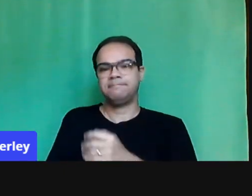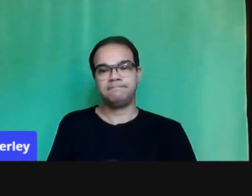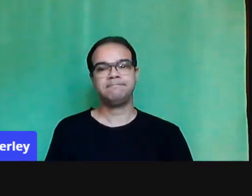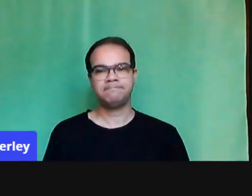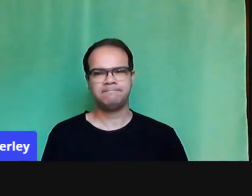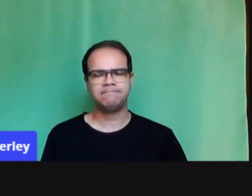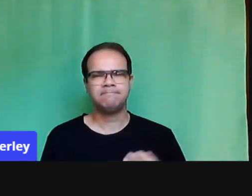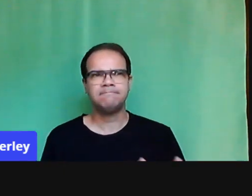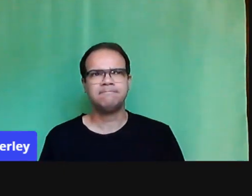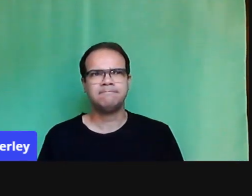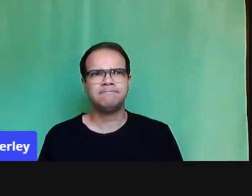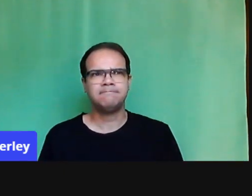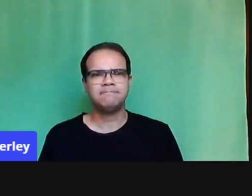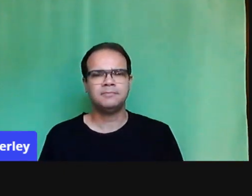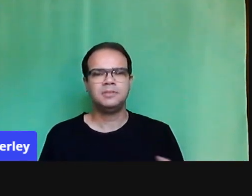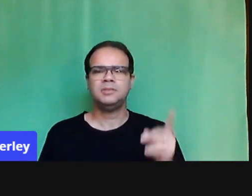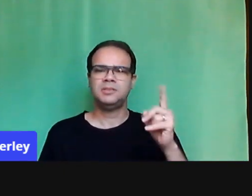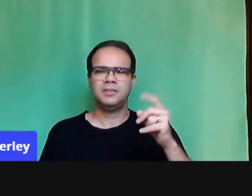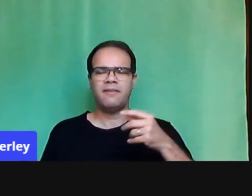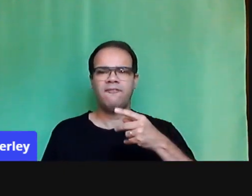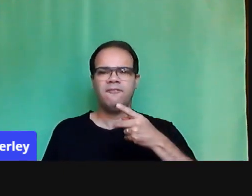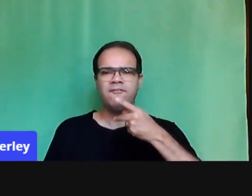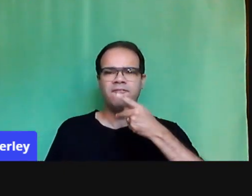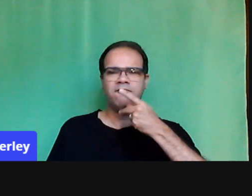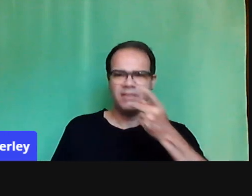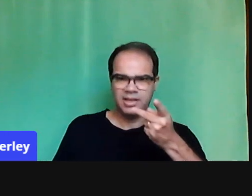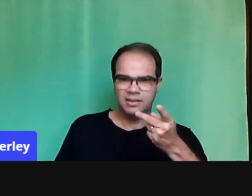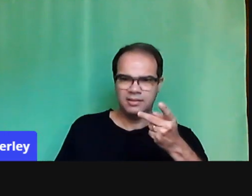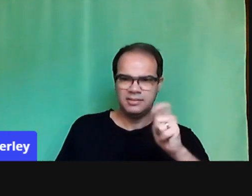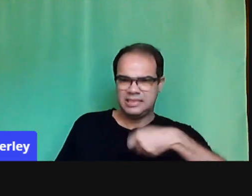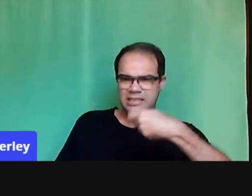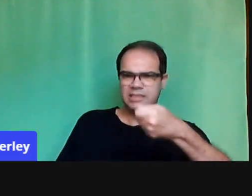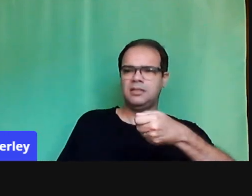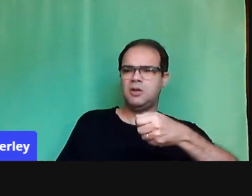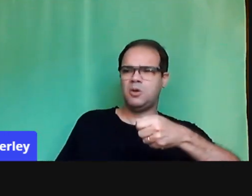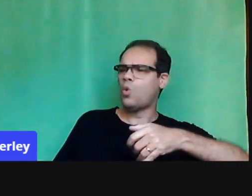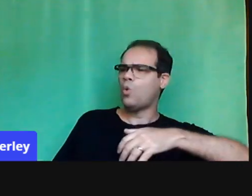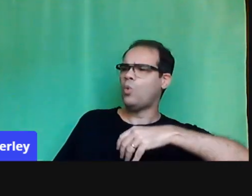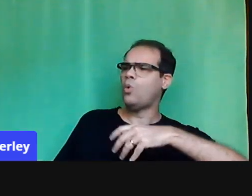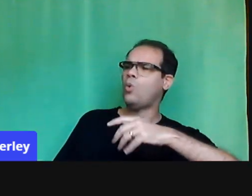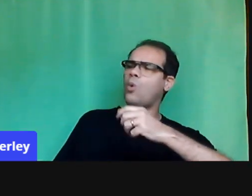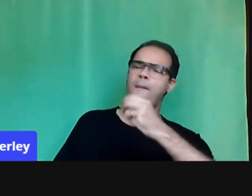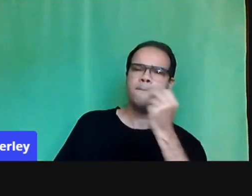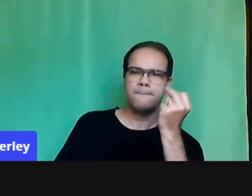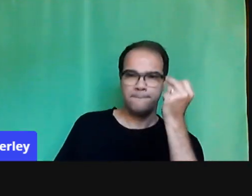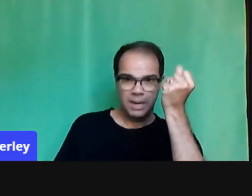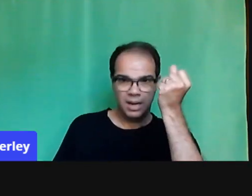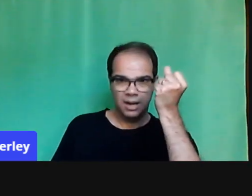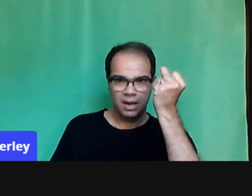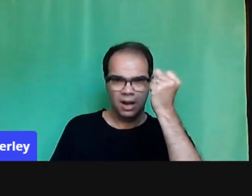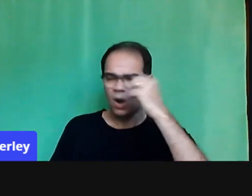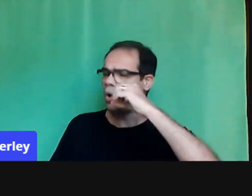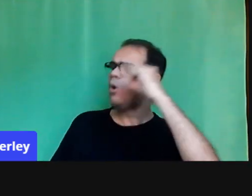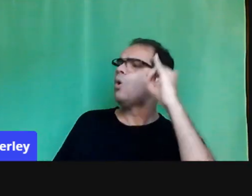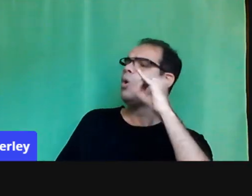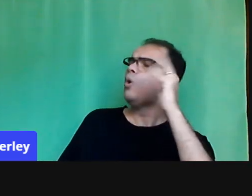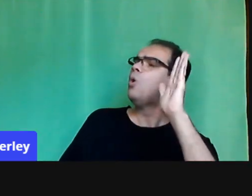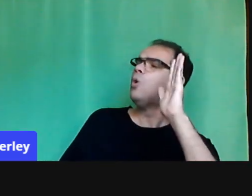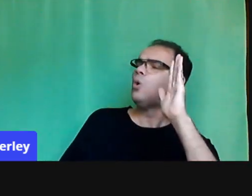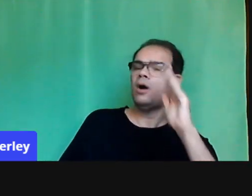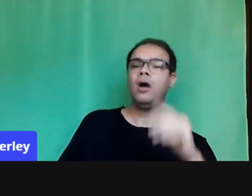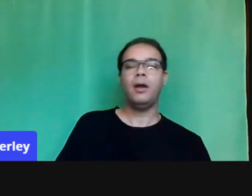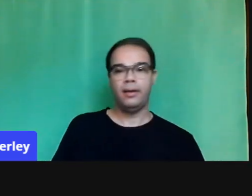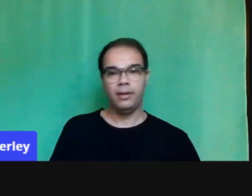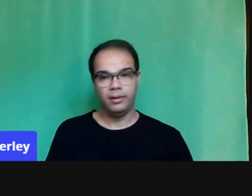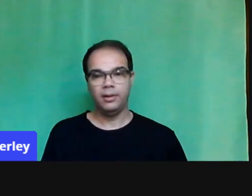generalizar, a palavra é constituidora desse pensamento. Há também que se considerar o processo